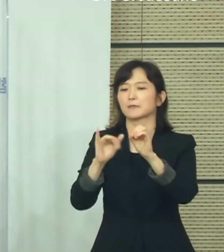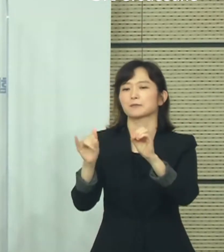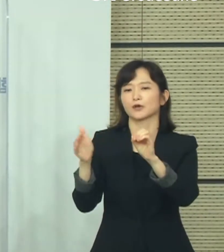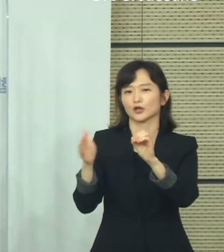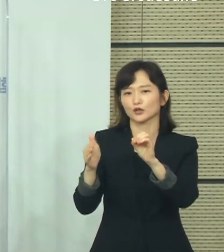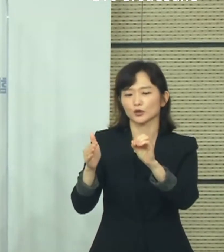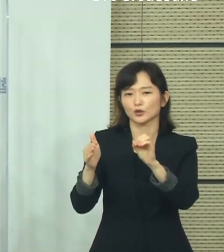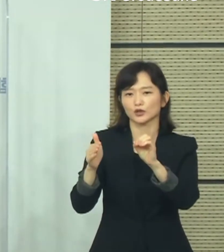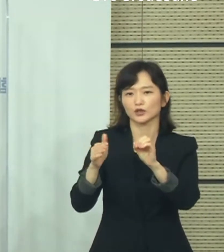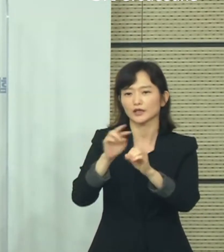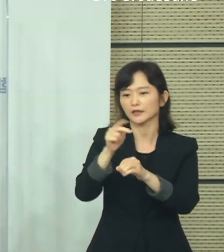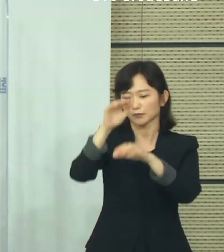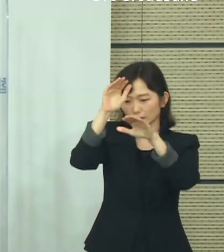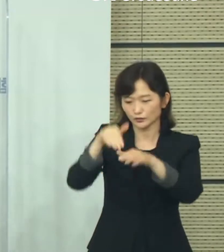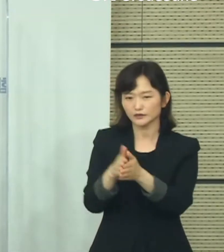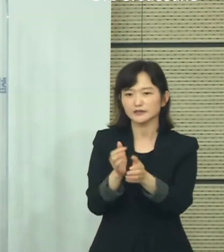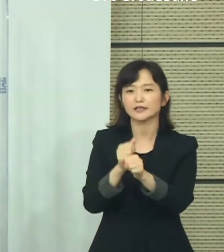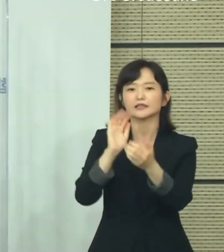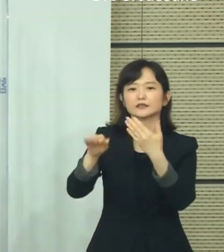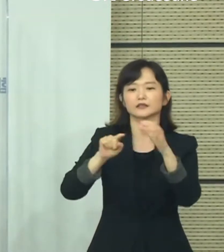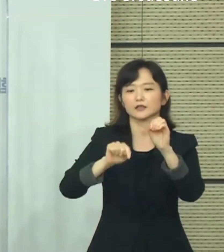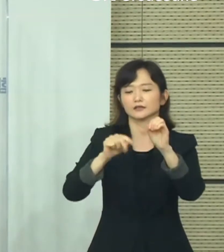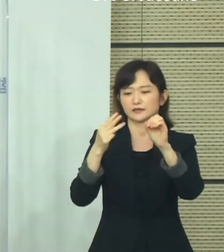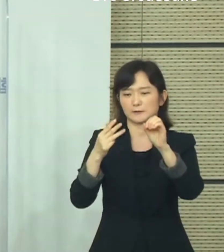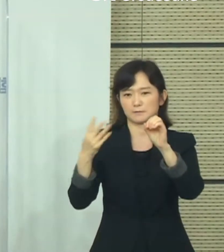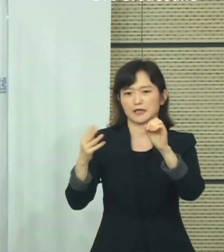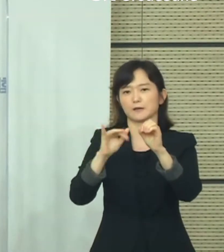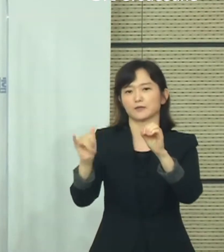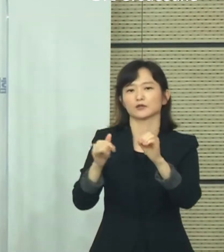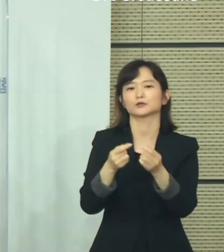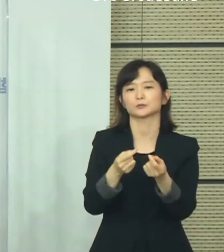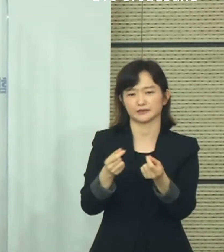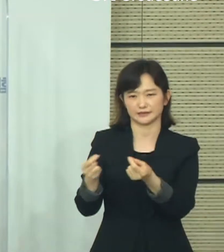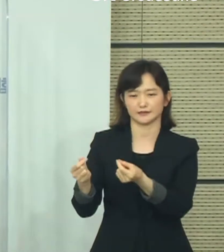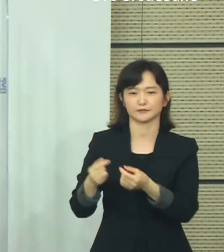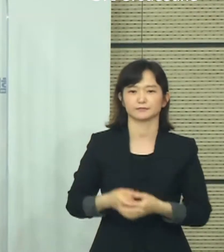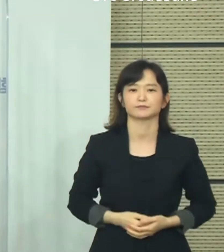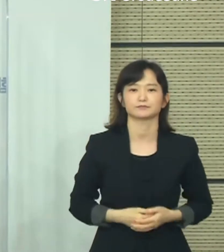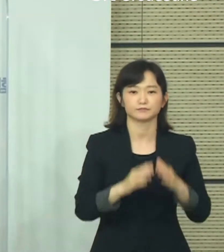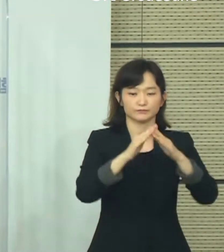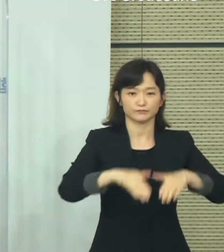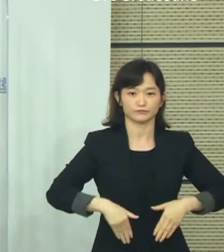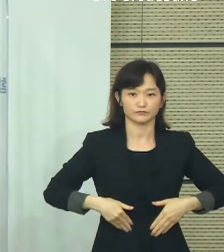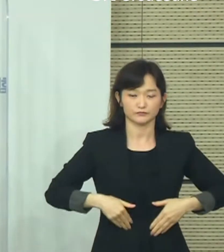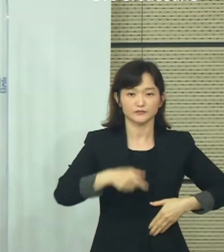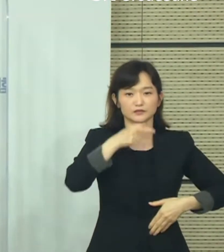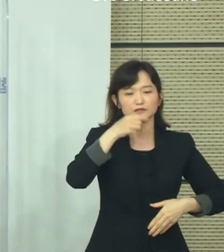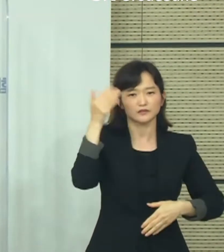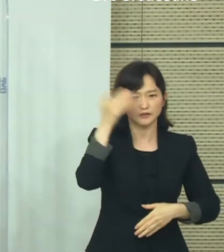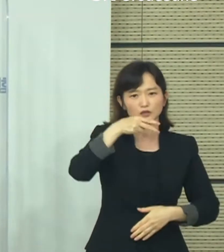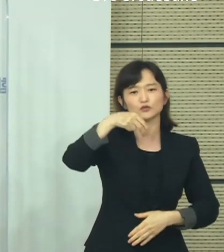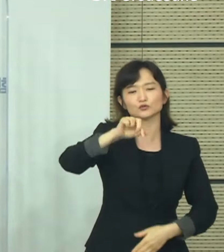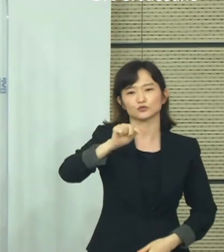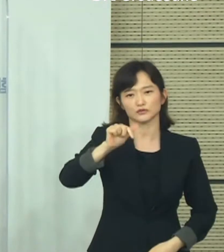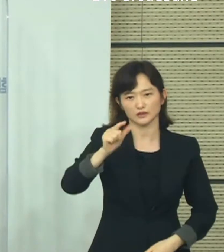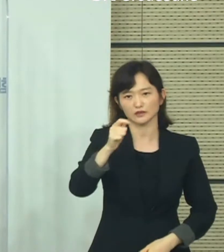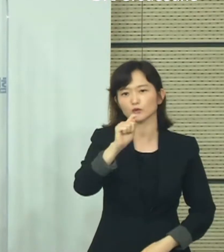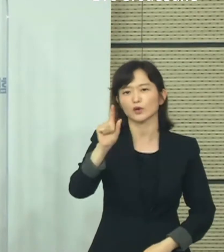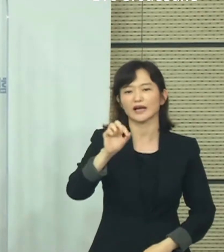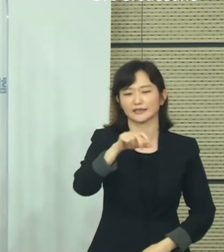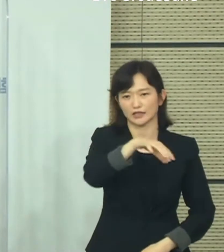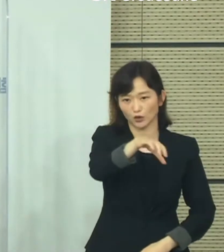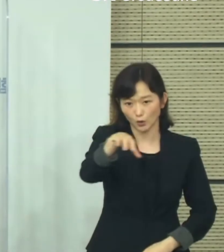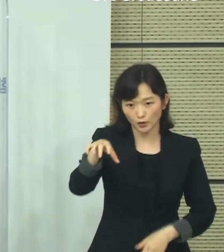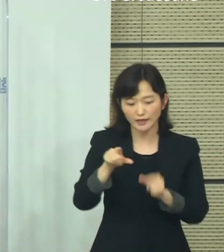도입 이후 0.34명으로 유사합니다. 전남, 여수, 순천, 광양 등